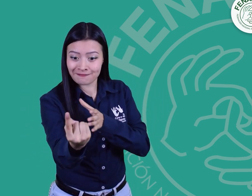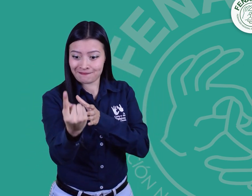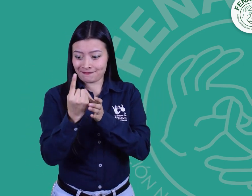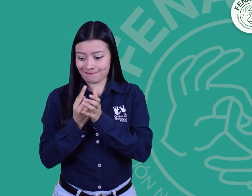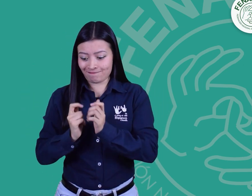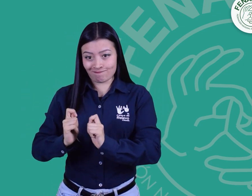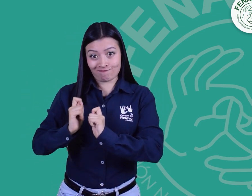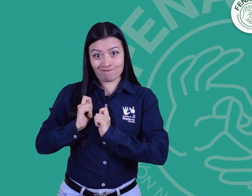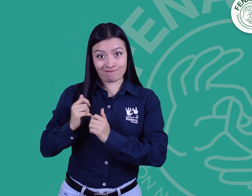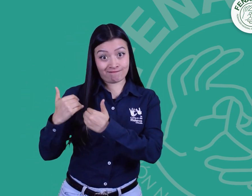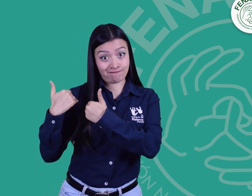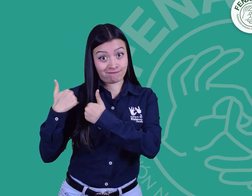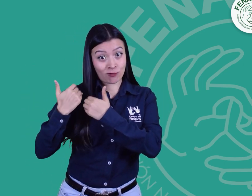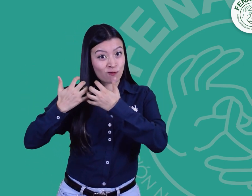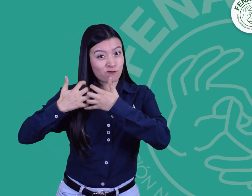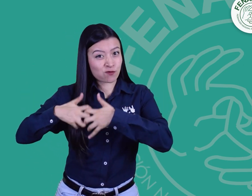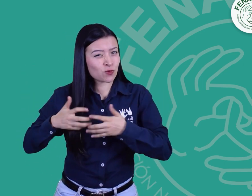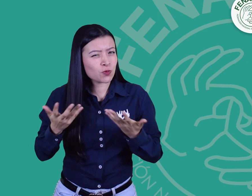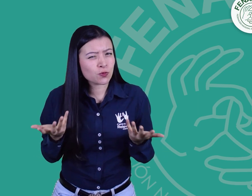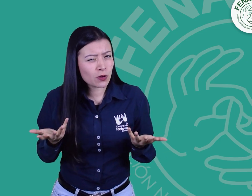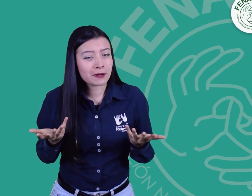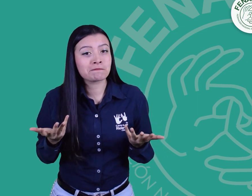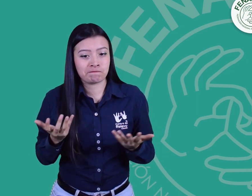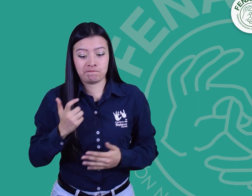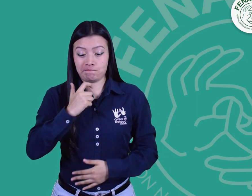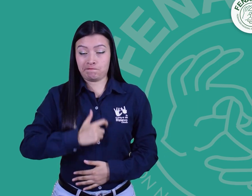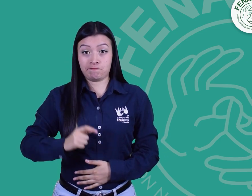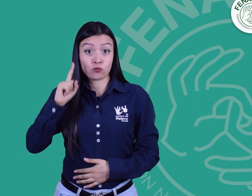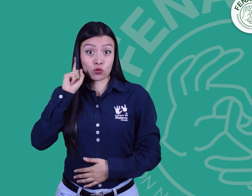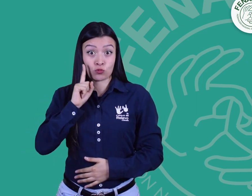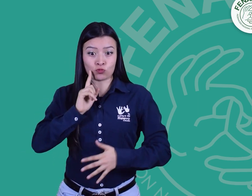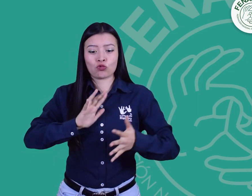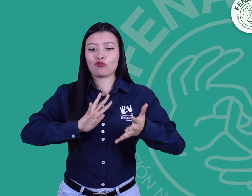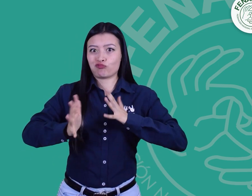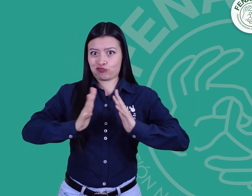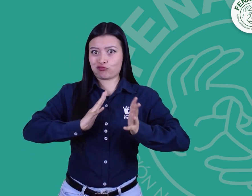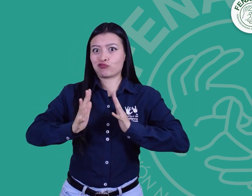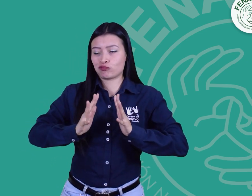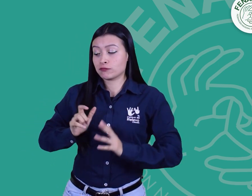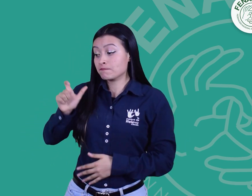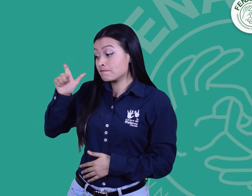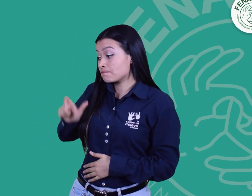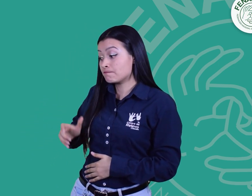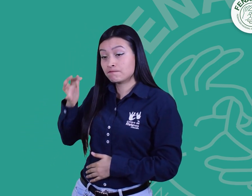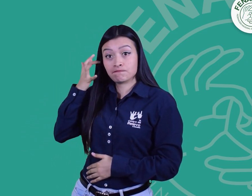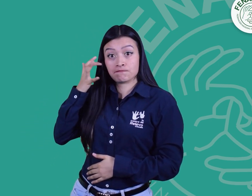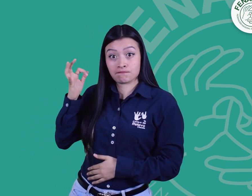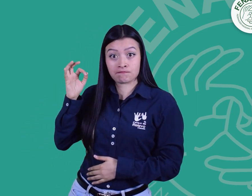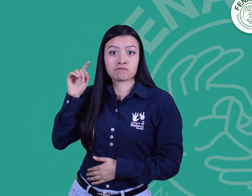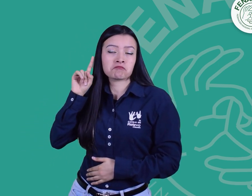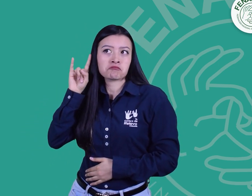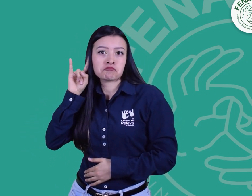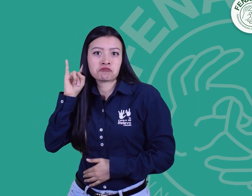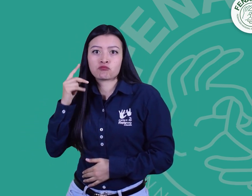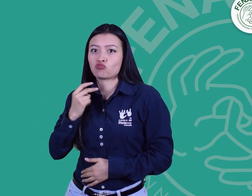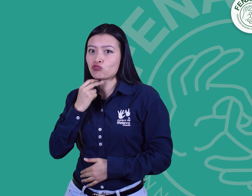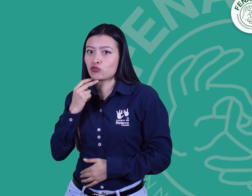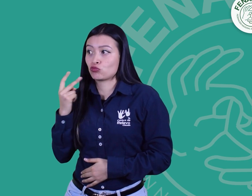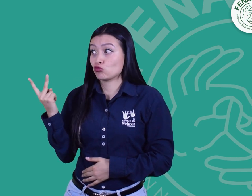interesado, a continuación le contaré algunas de las funciones del cargo. Primero, trabajará en equipo con un agente de calidad oyente, quien se encarga de